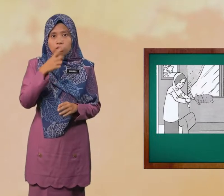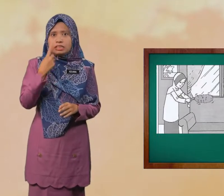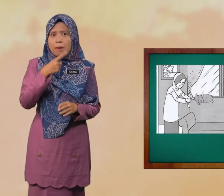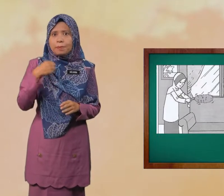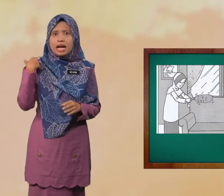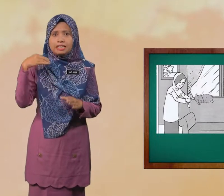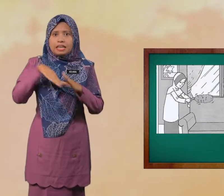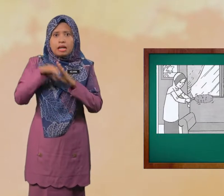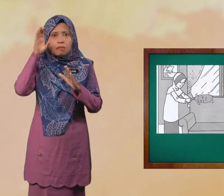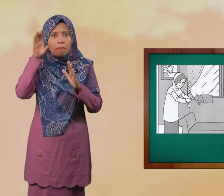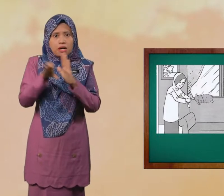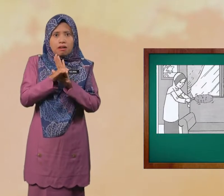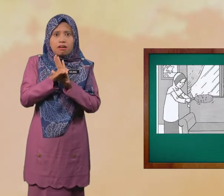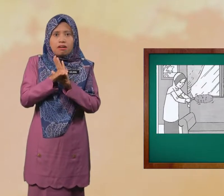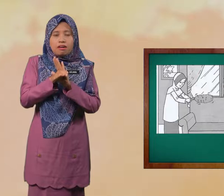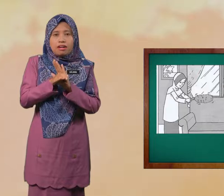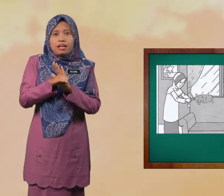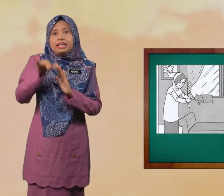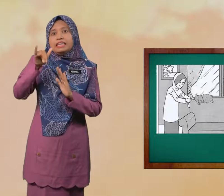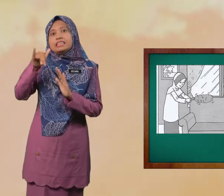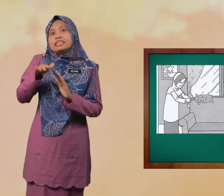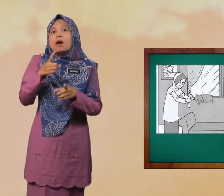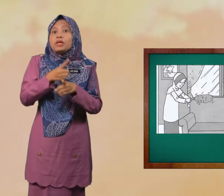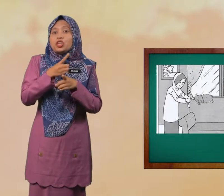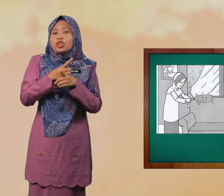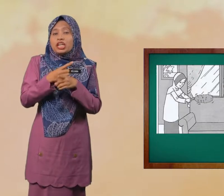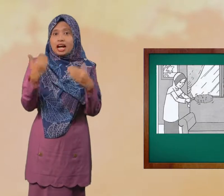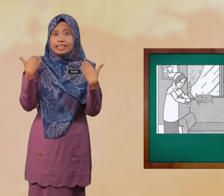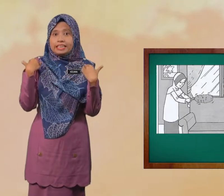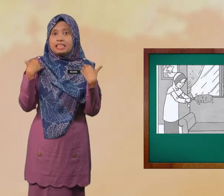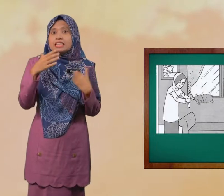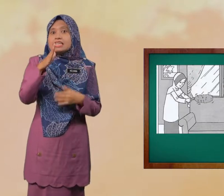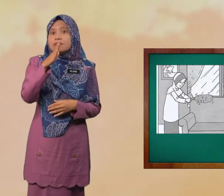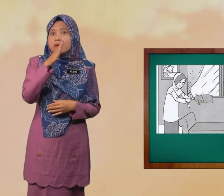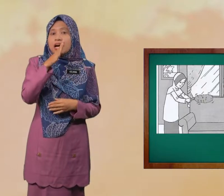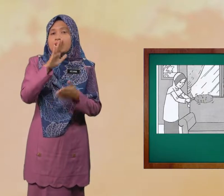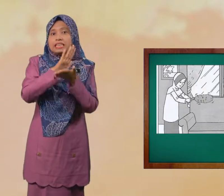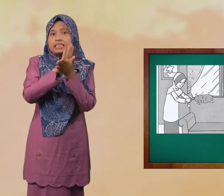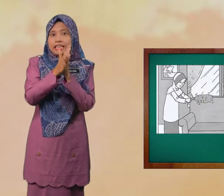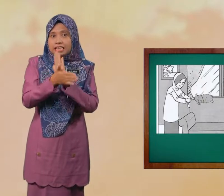Siapa Ada Dalam Gambar Ya Betul Ada Emak Jadi